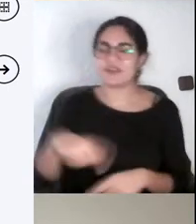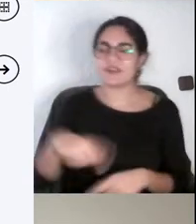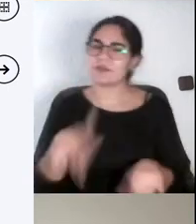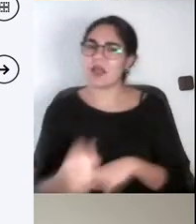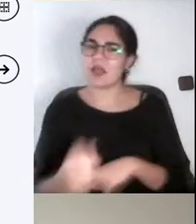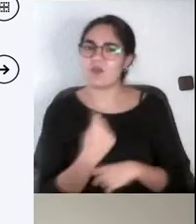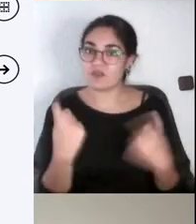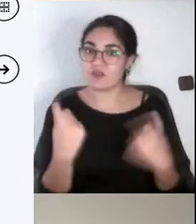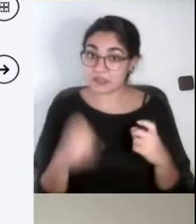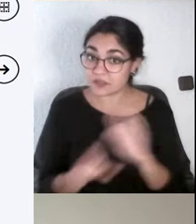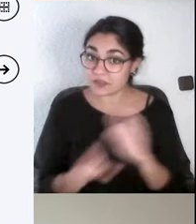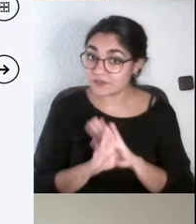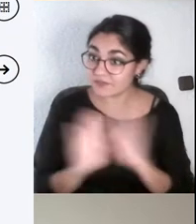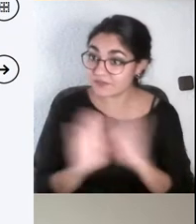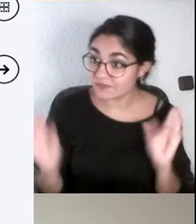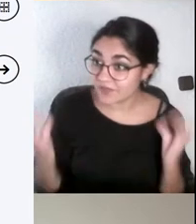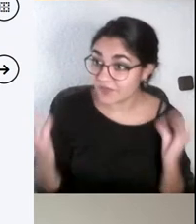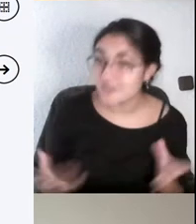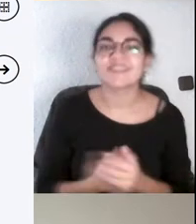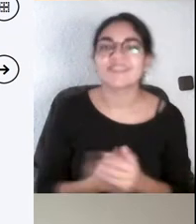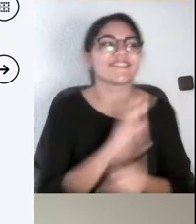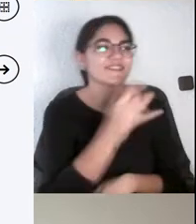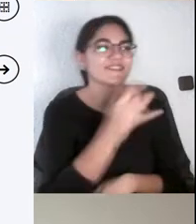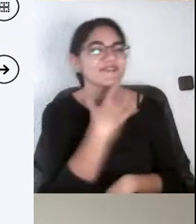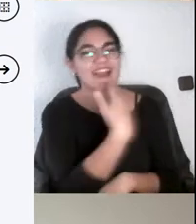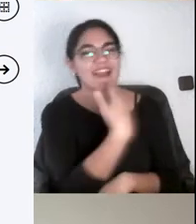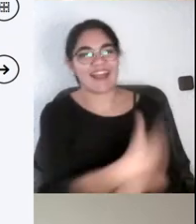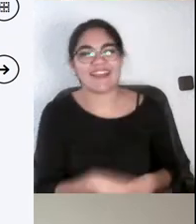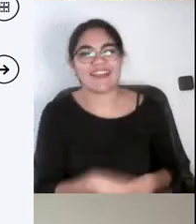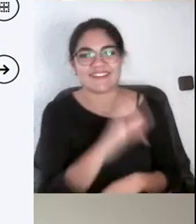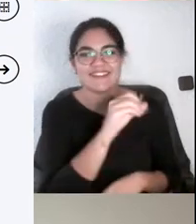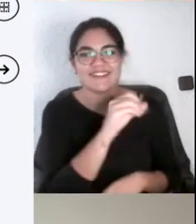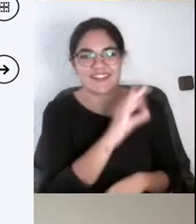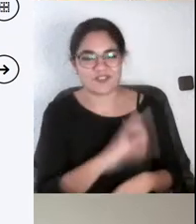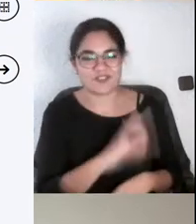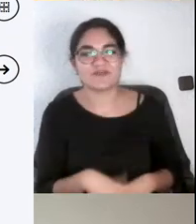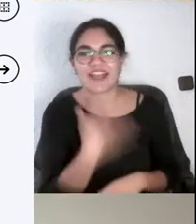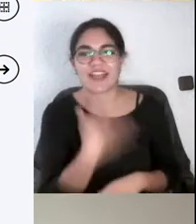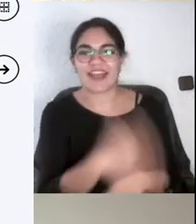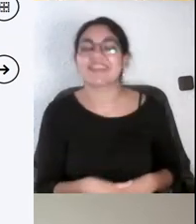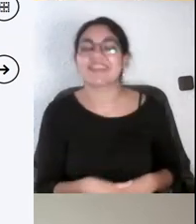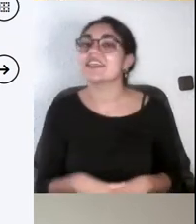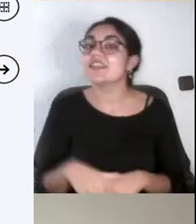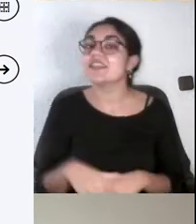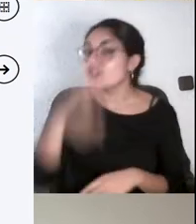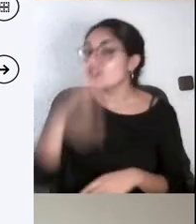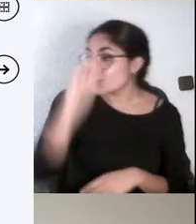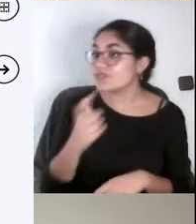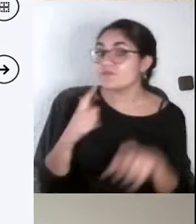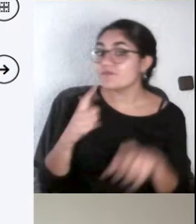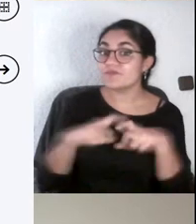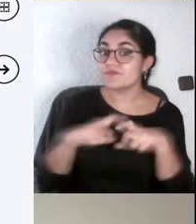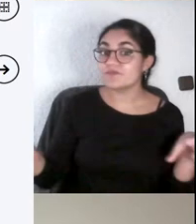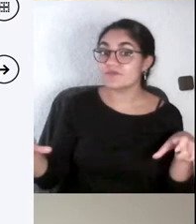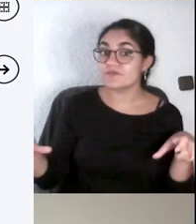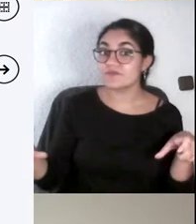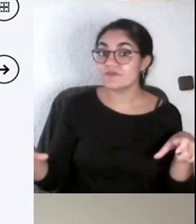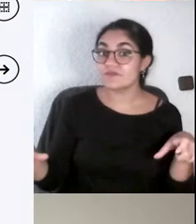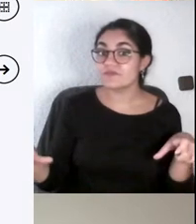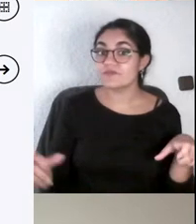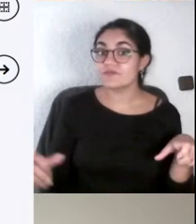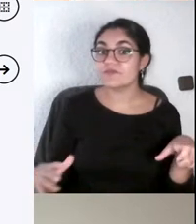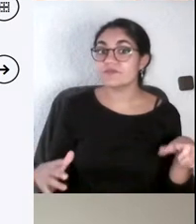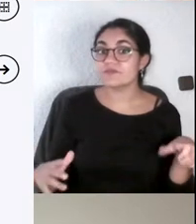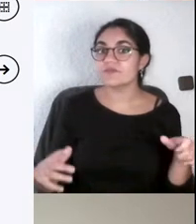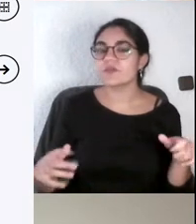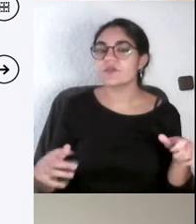¿Bien? Genial. Muchas gracias, Teo. Vale, no sé si alguien de la mesa… No hace falta que interrumpamos los seis,